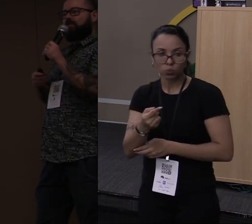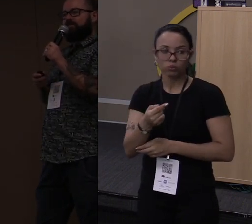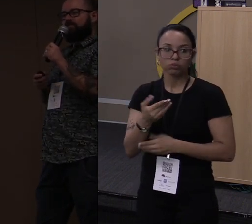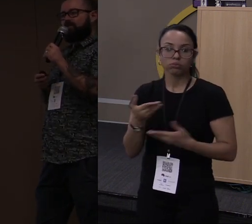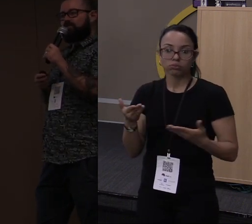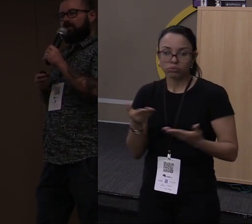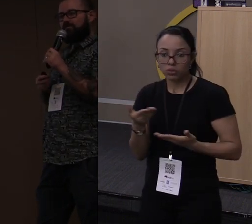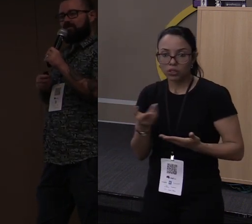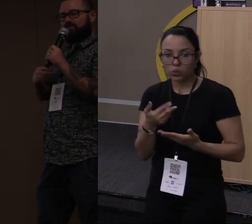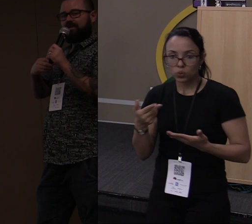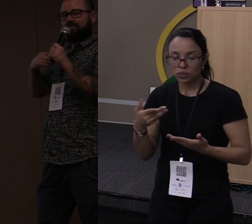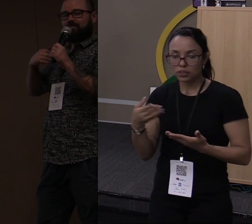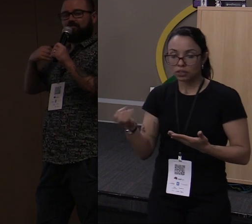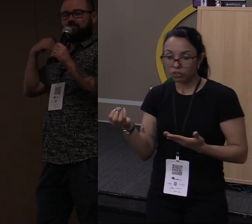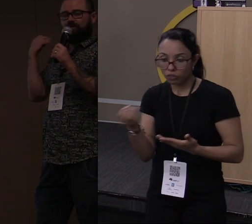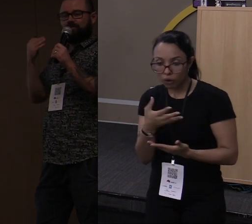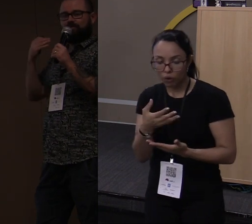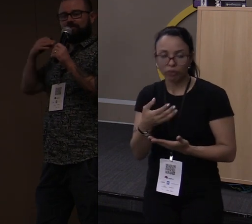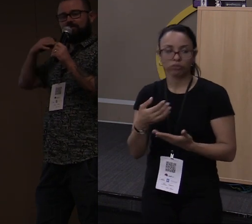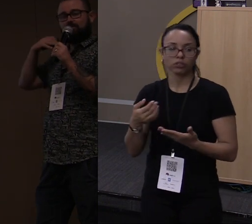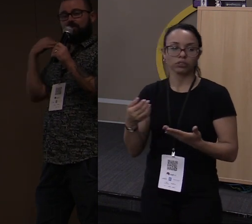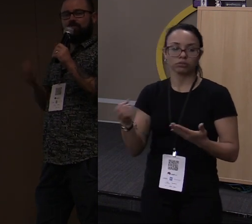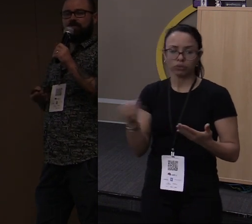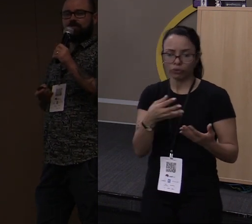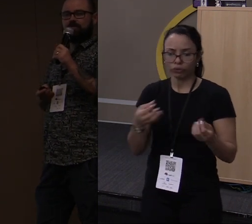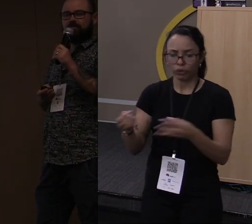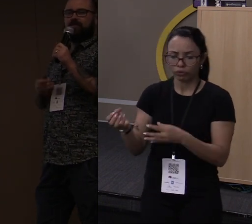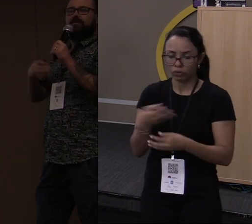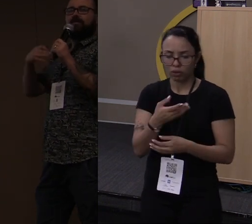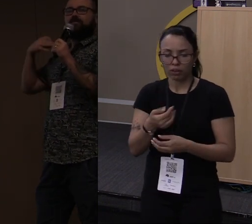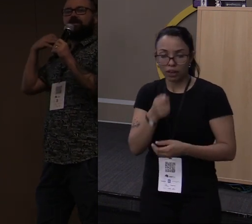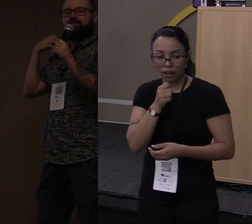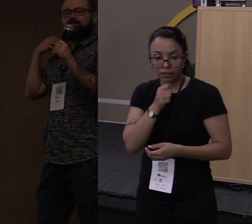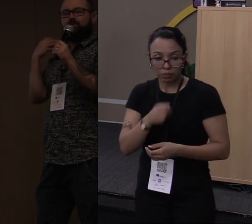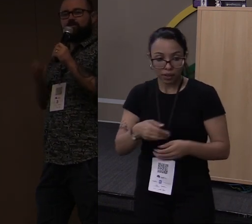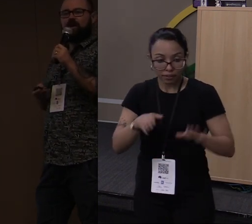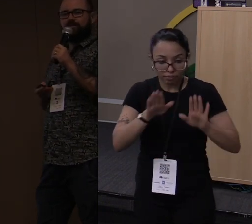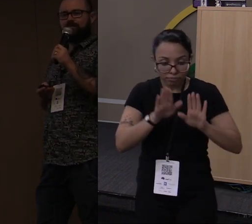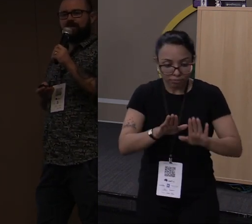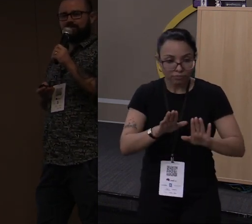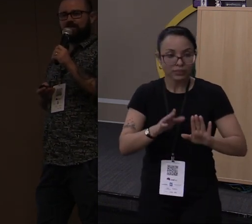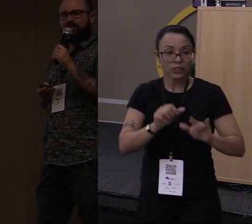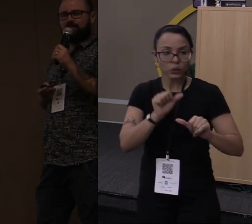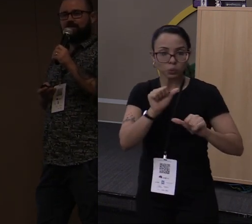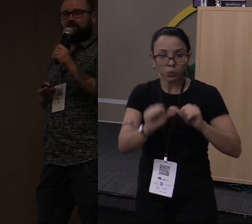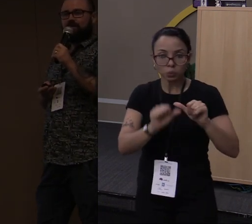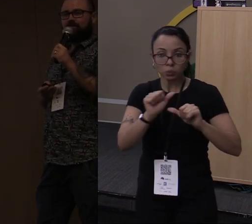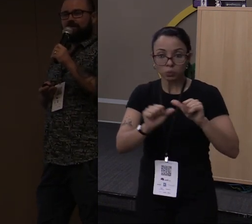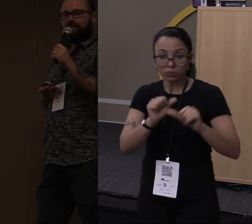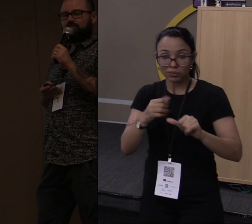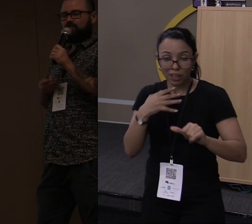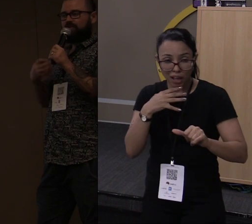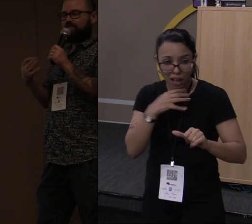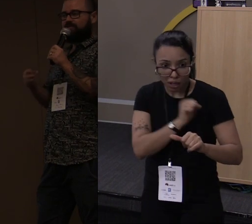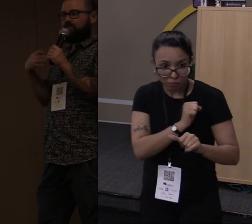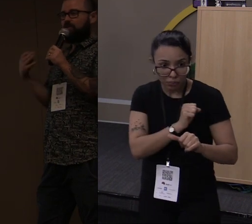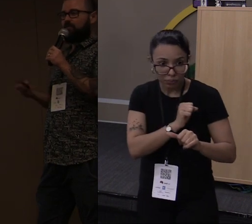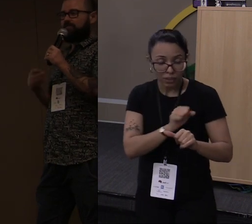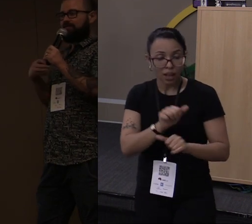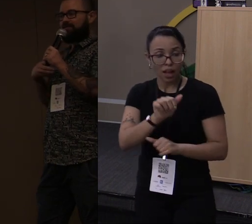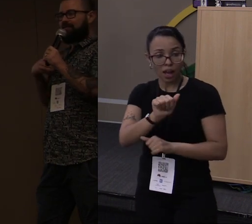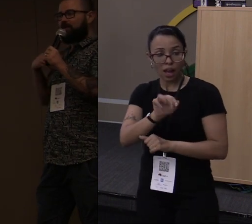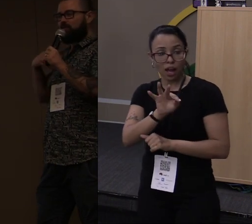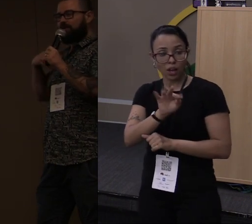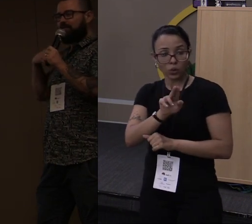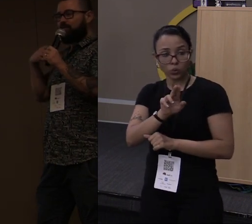e como elas estão muito novas, elas estão sendo muito mantidas e atualizando muito rapidamente. Então, dificilmente você vai ver